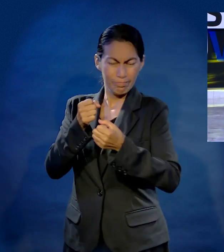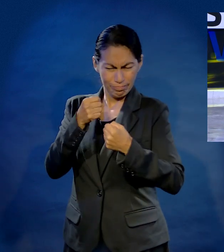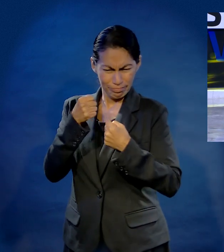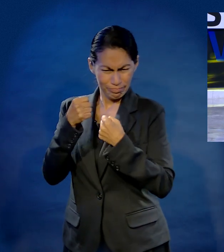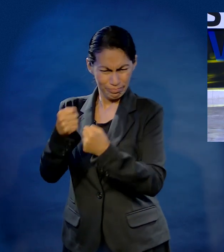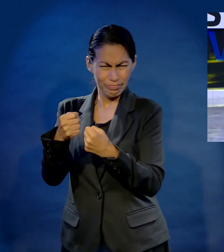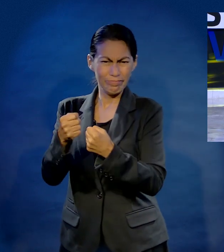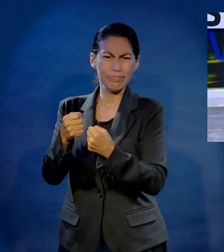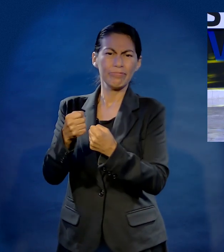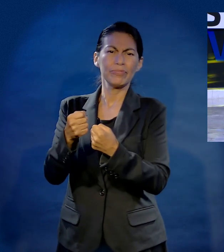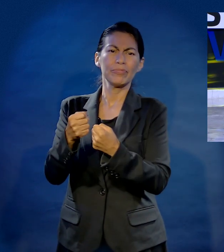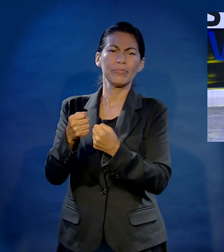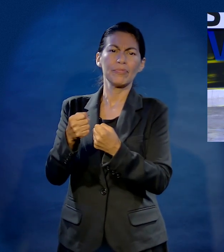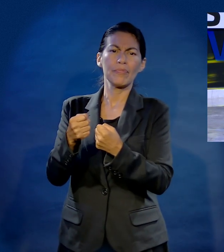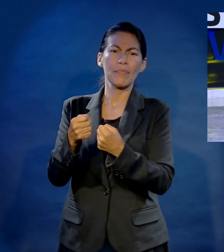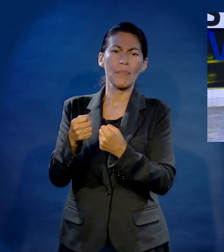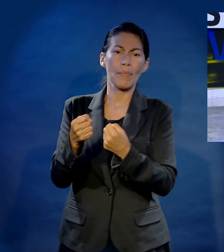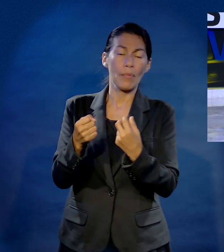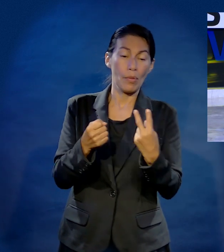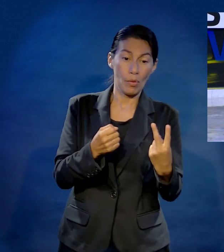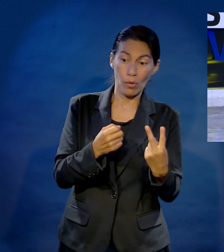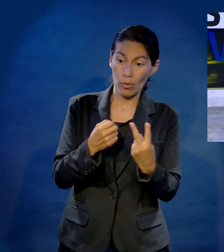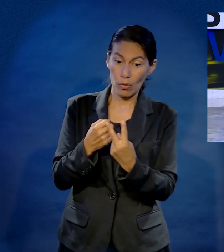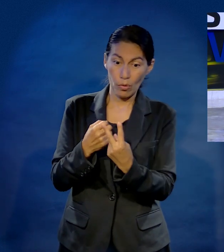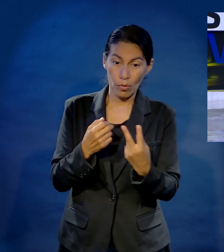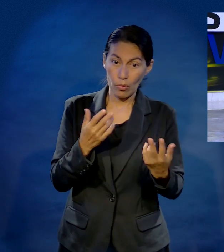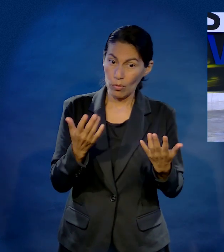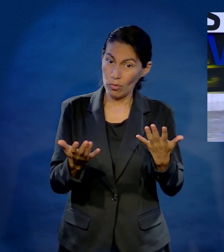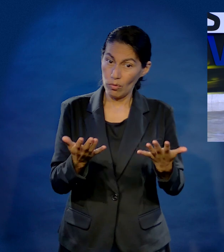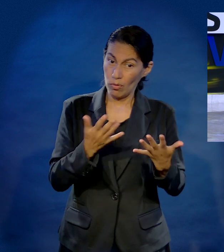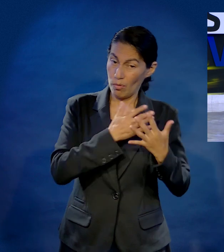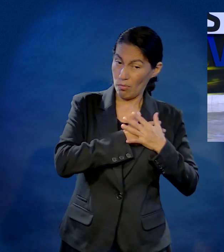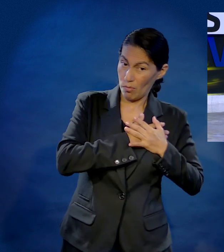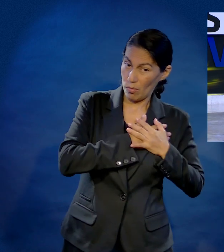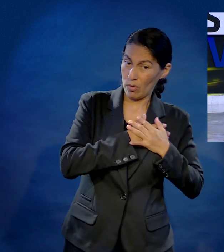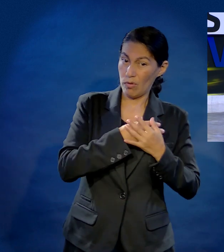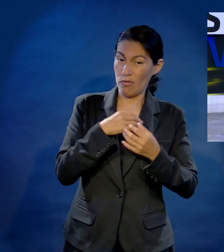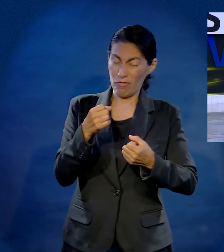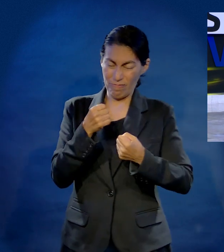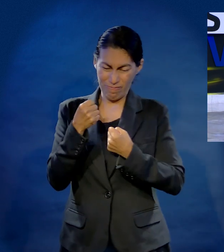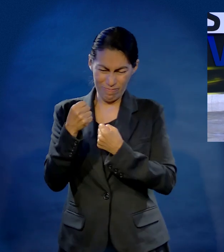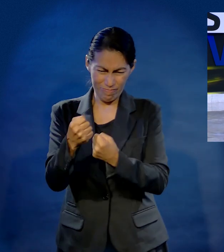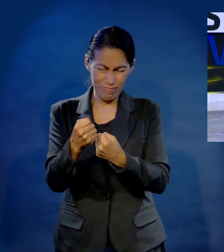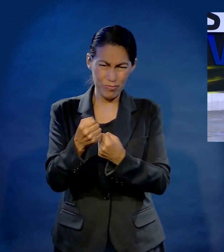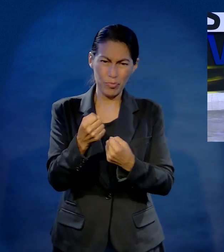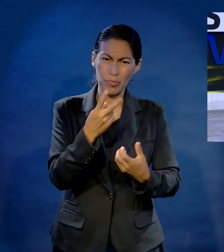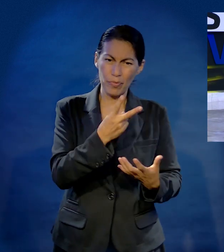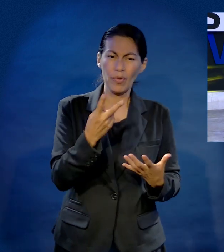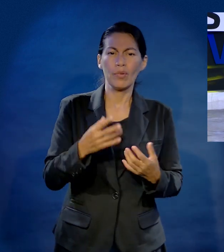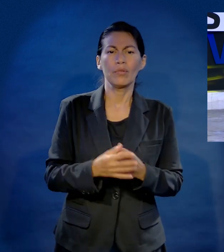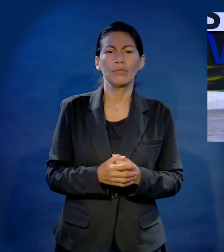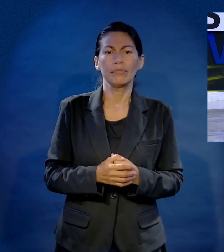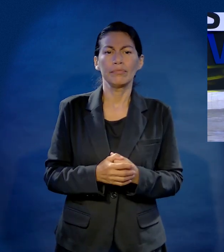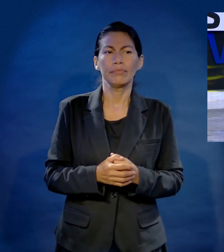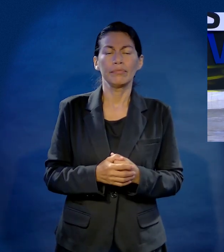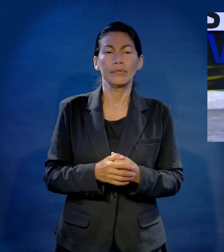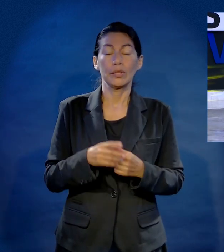amor y firmeza. Y el aterrizaje tiene que ser prácticamente exacto para equipar a los muchachos, a nuestros hijos